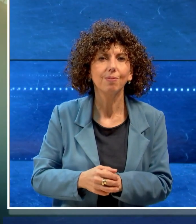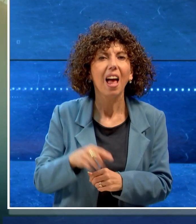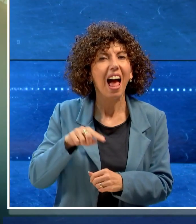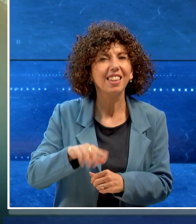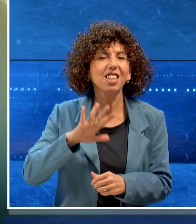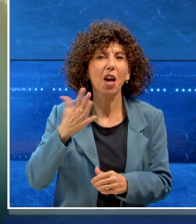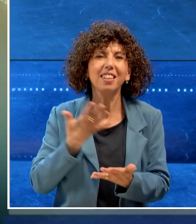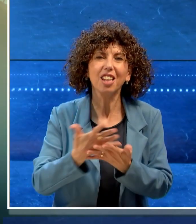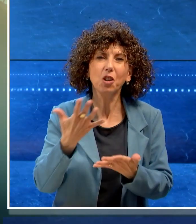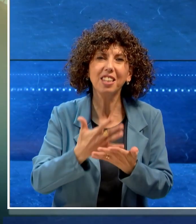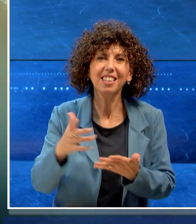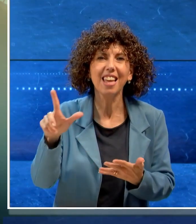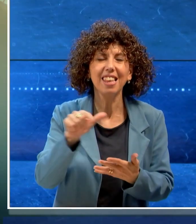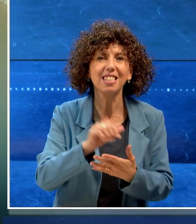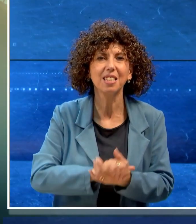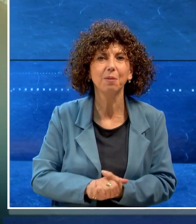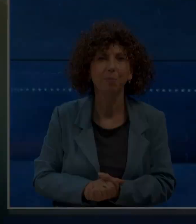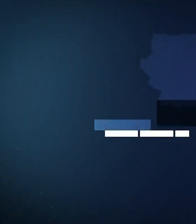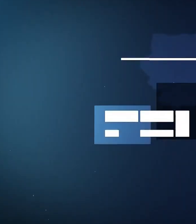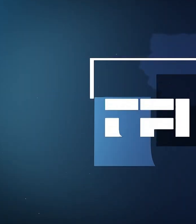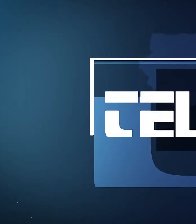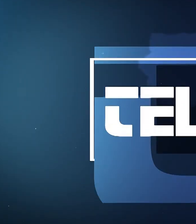E adesso le altre notizie del TGLIS.